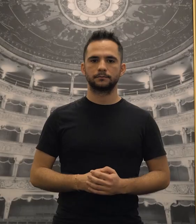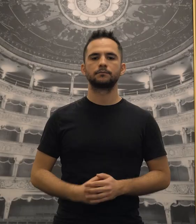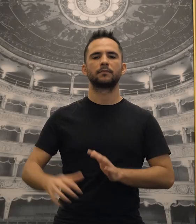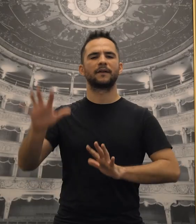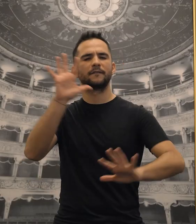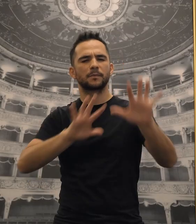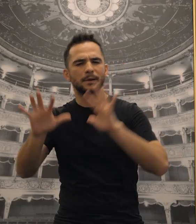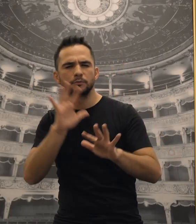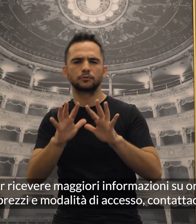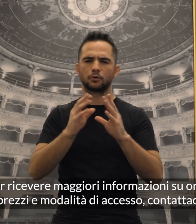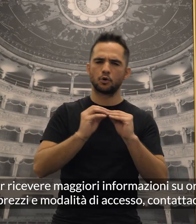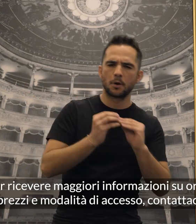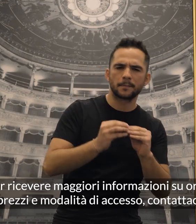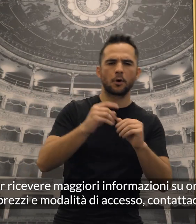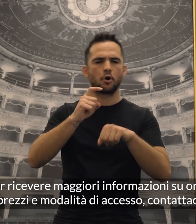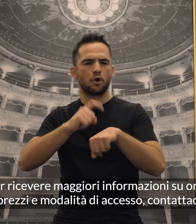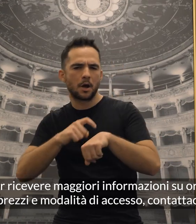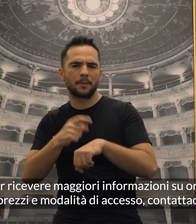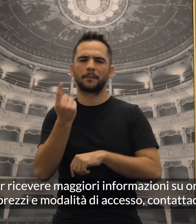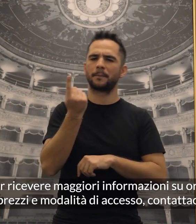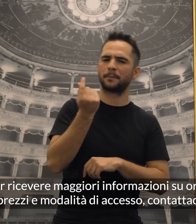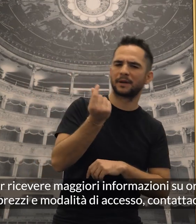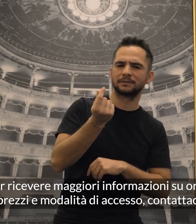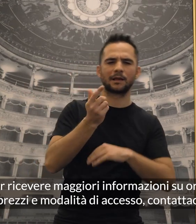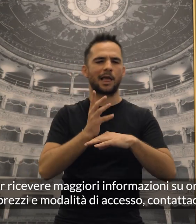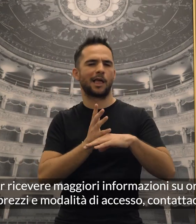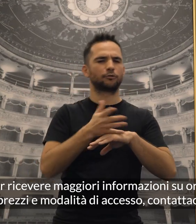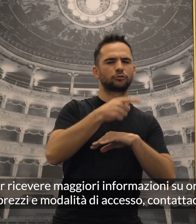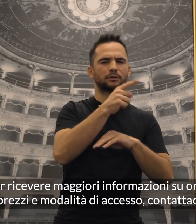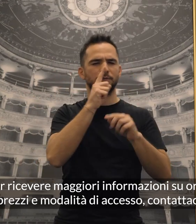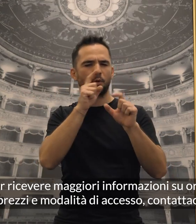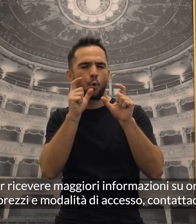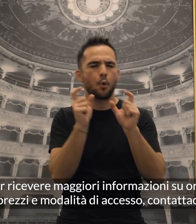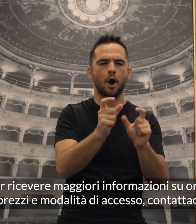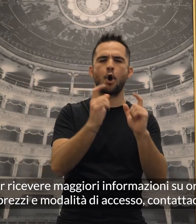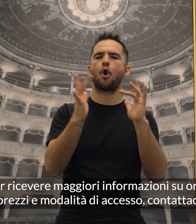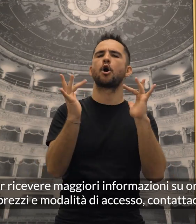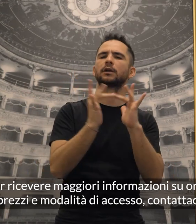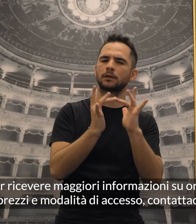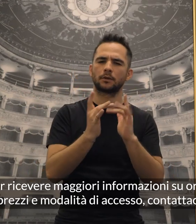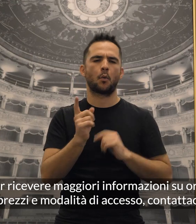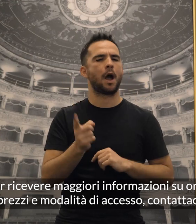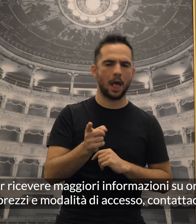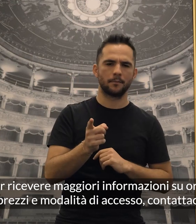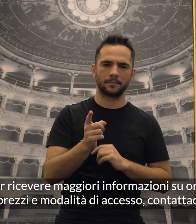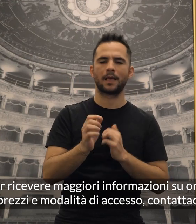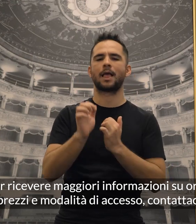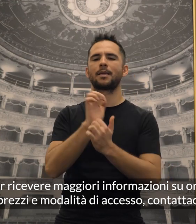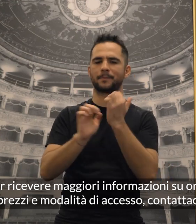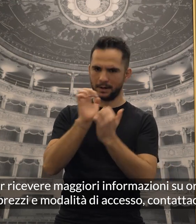Per ricevere maggiori informazioni su orari, prezzi e modalità di accesso contattaci